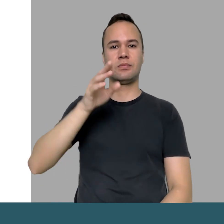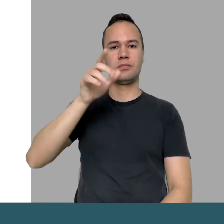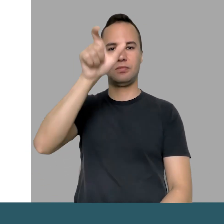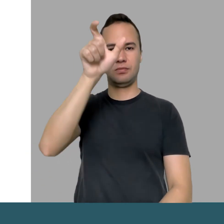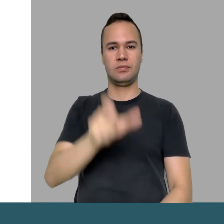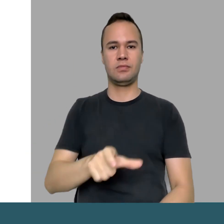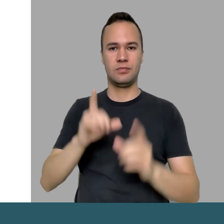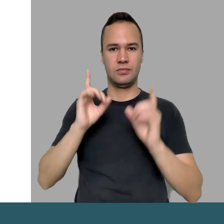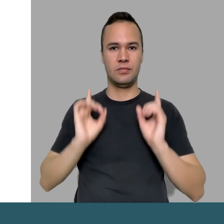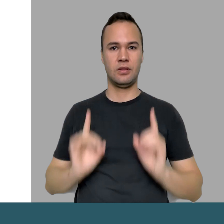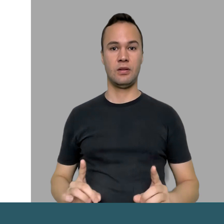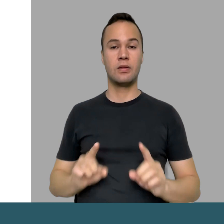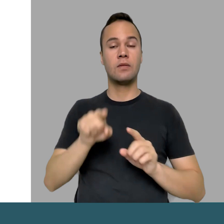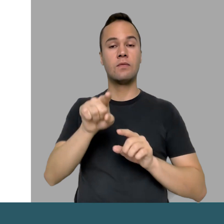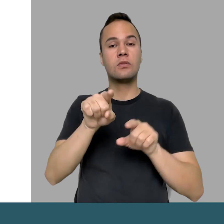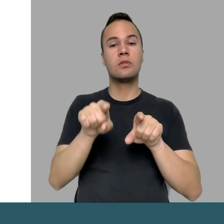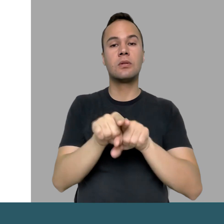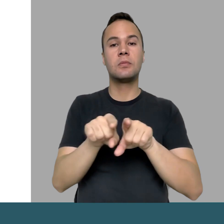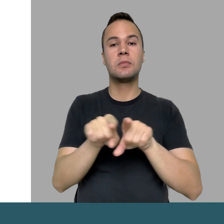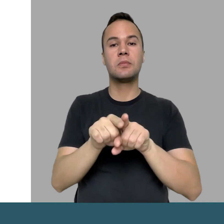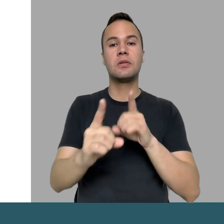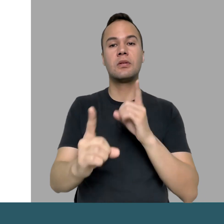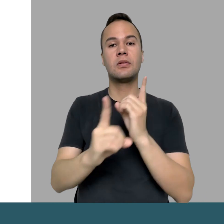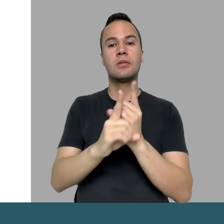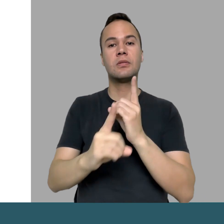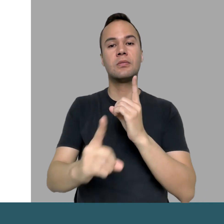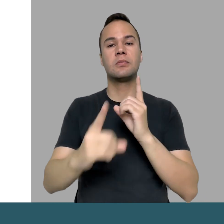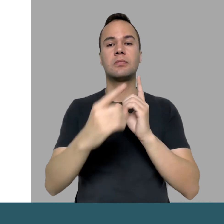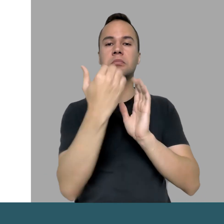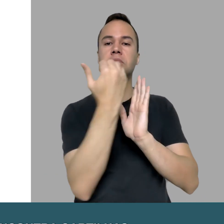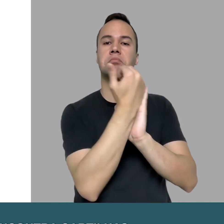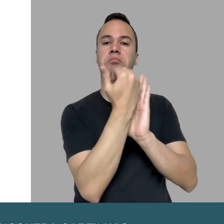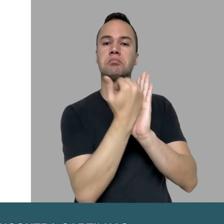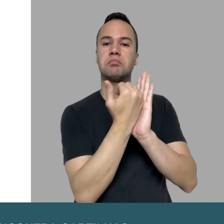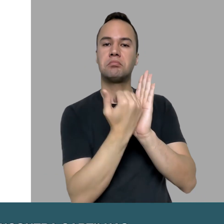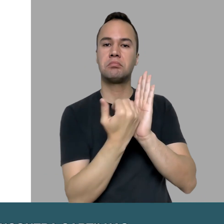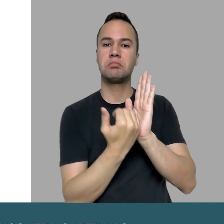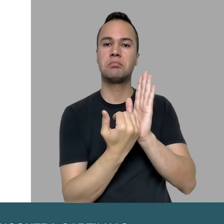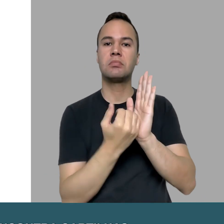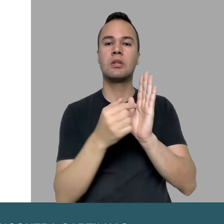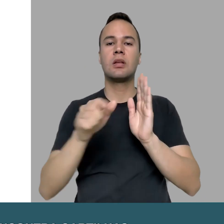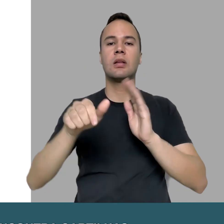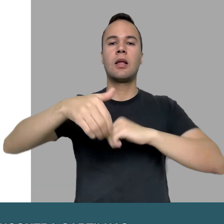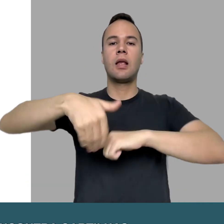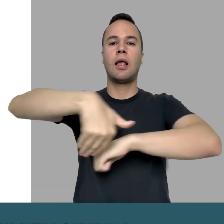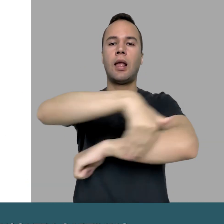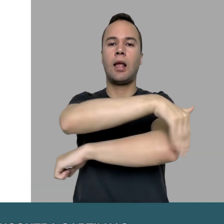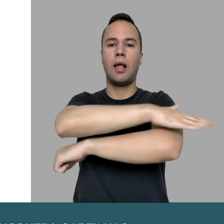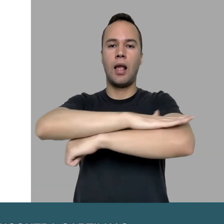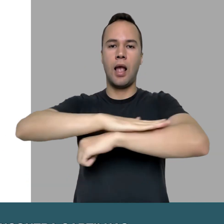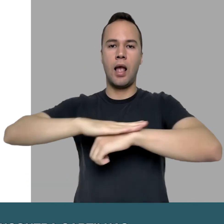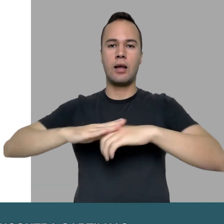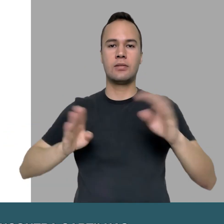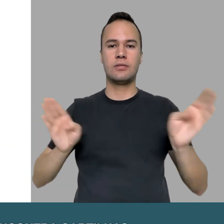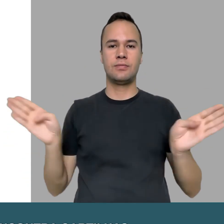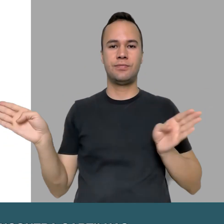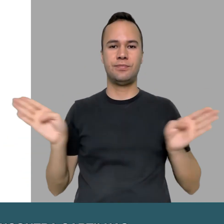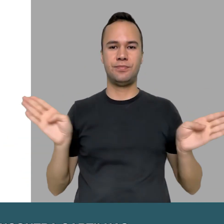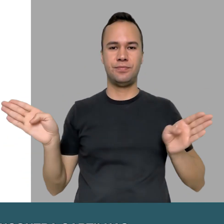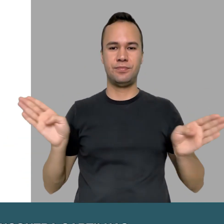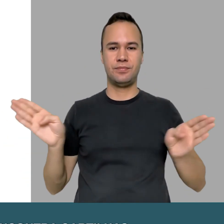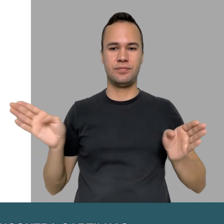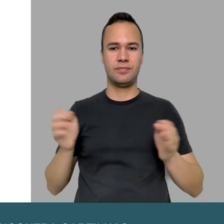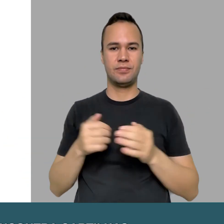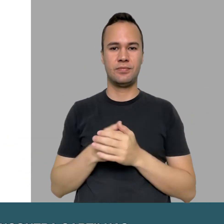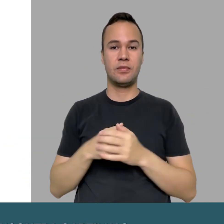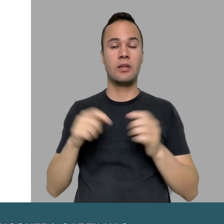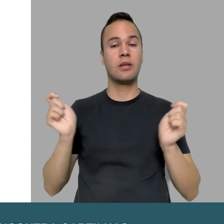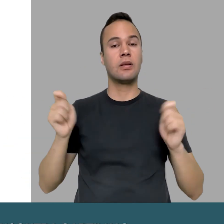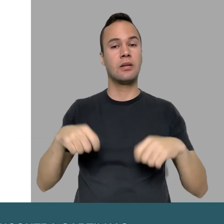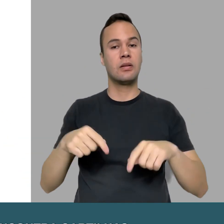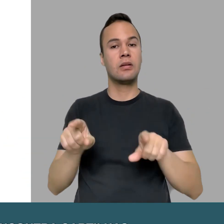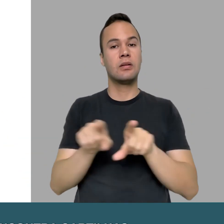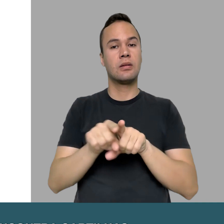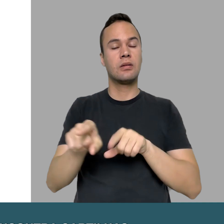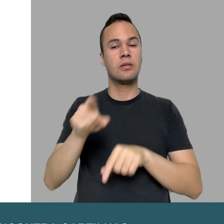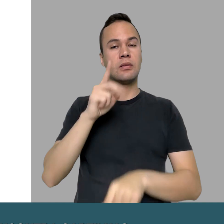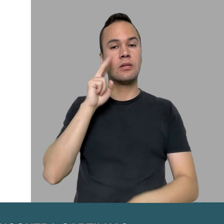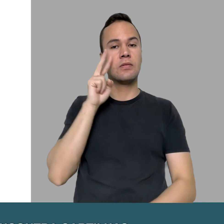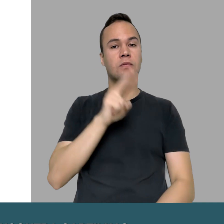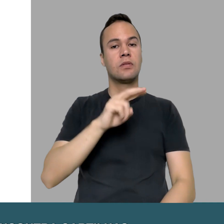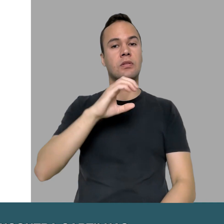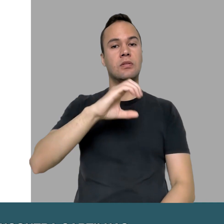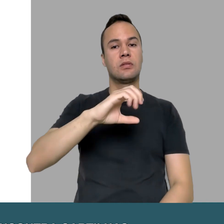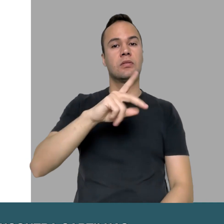.br barra pessoa com deficiência. Lá você também encontra cartilhas como a de calçadas